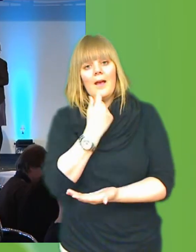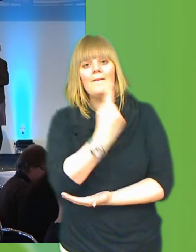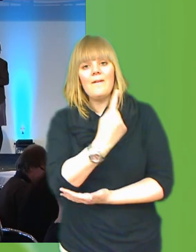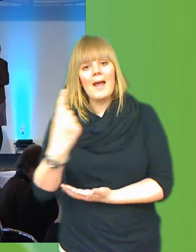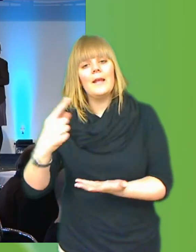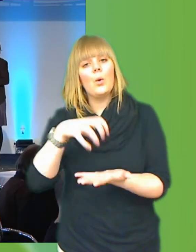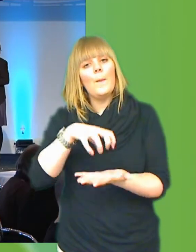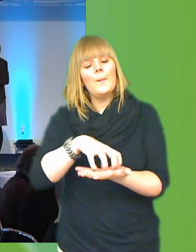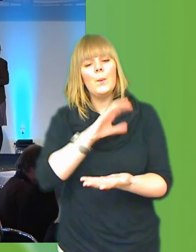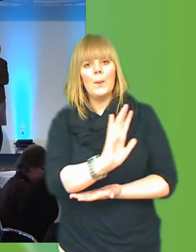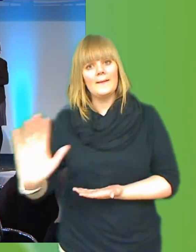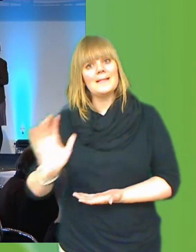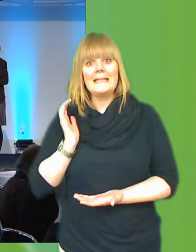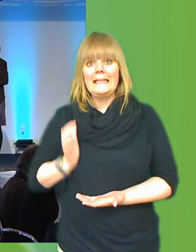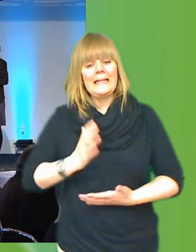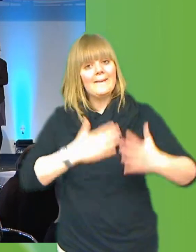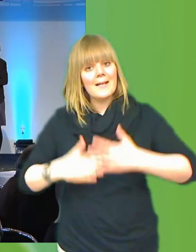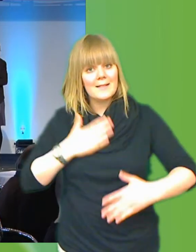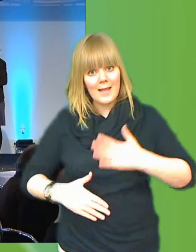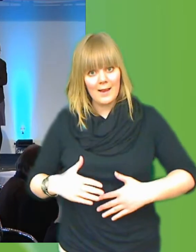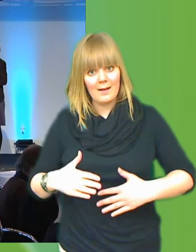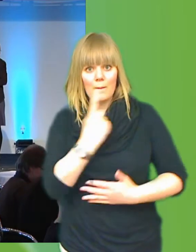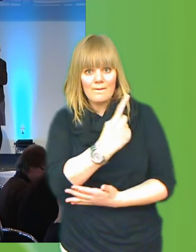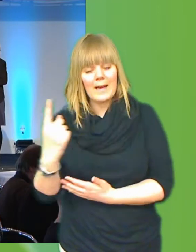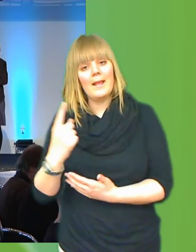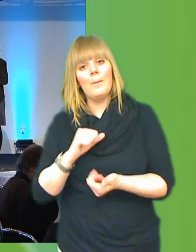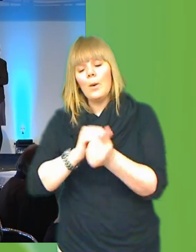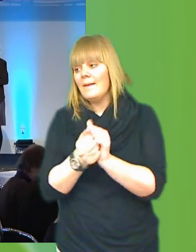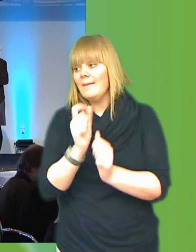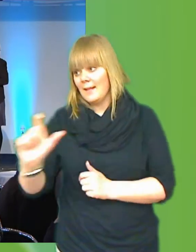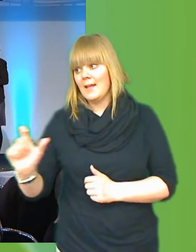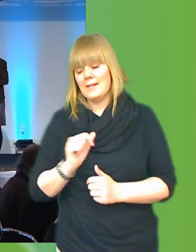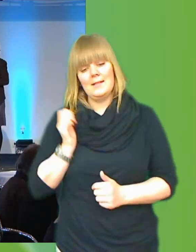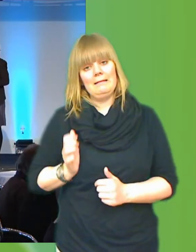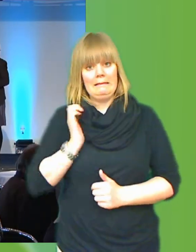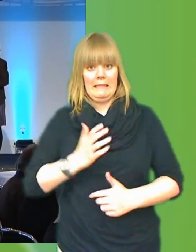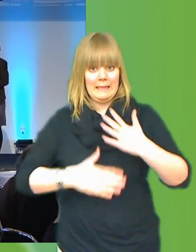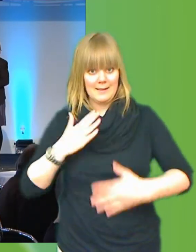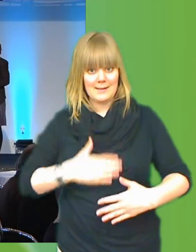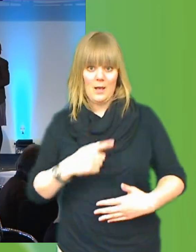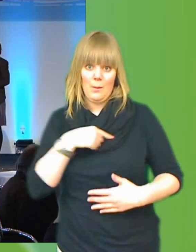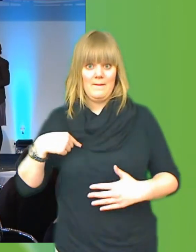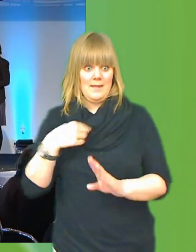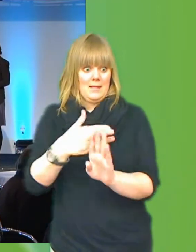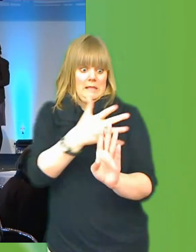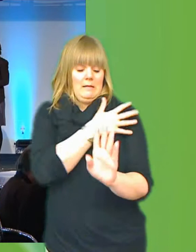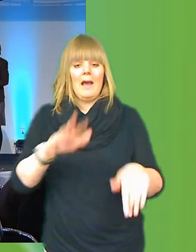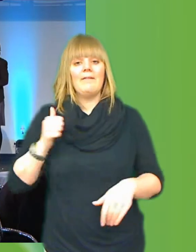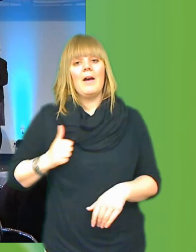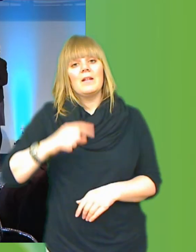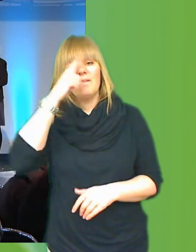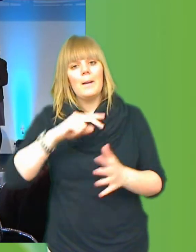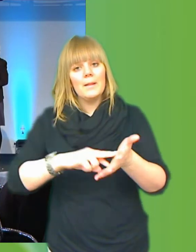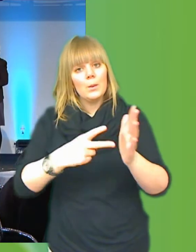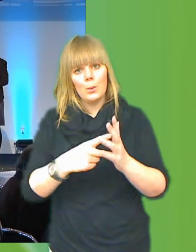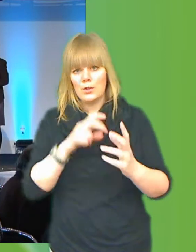politikers person. Eftersom det är uppenbart att vi har använt fel metoder. Om har inte fungerat hittills så kan vi konstatera att man ska tänka nytt